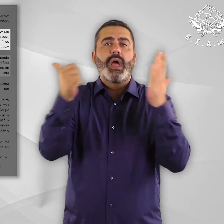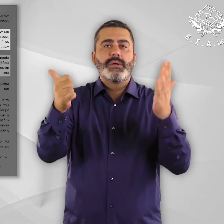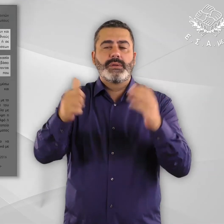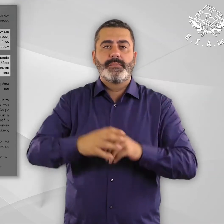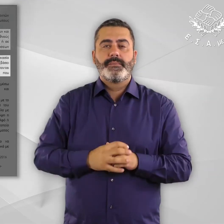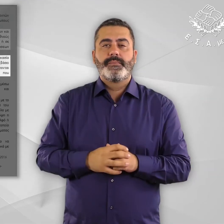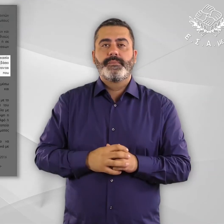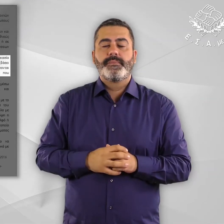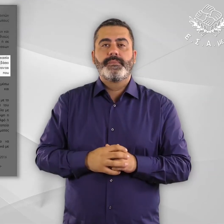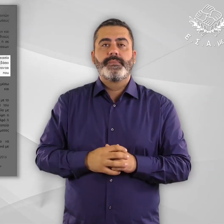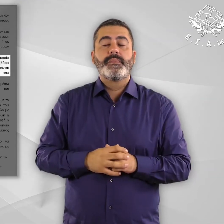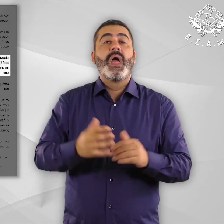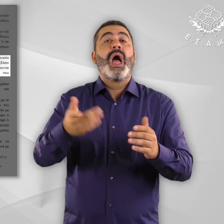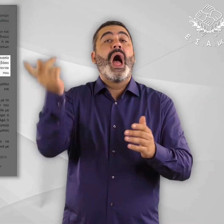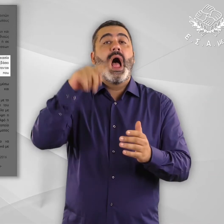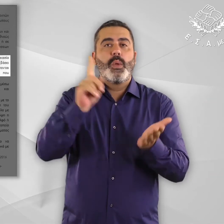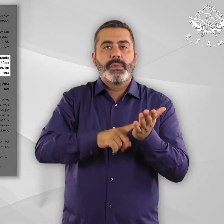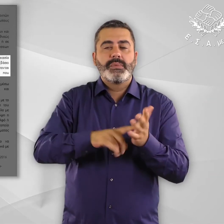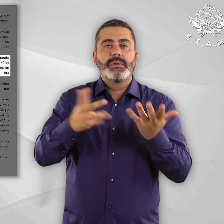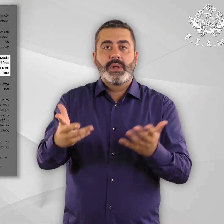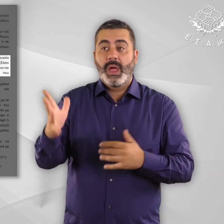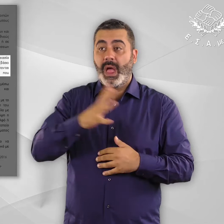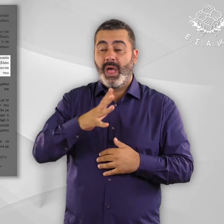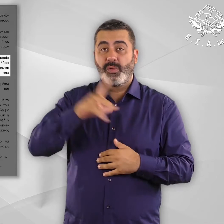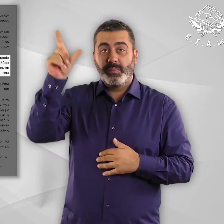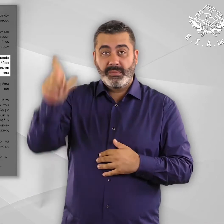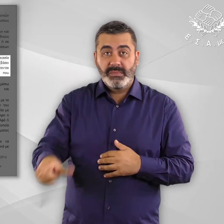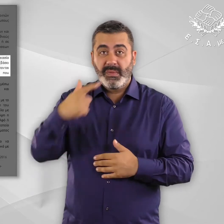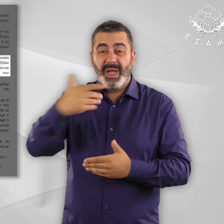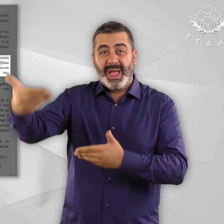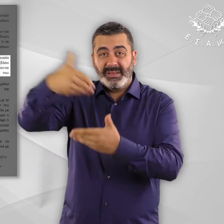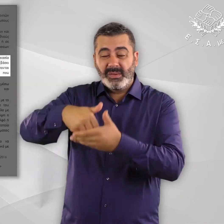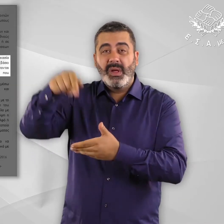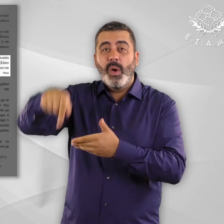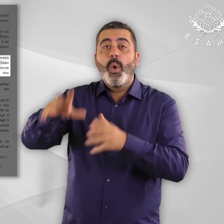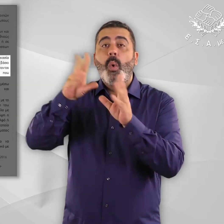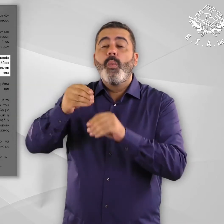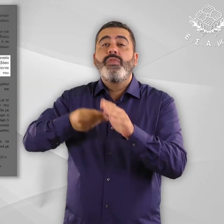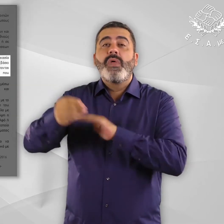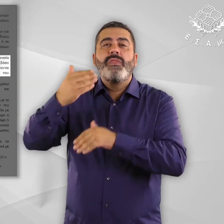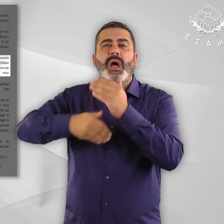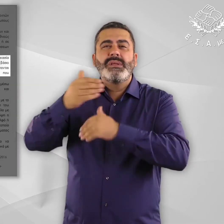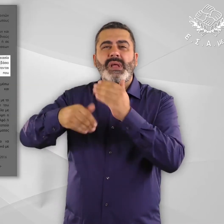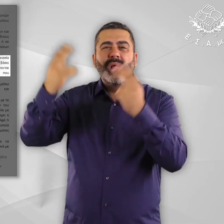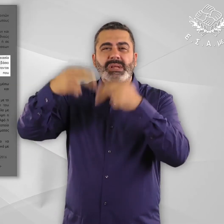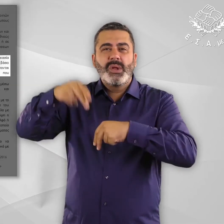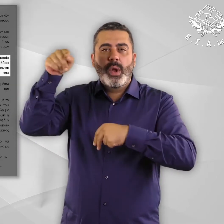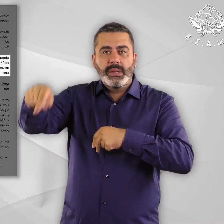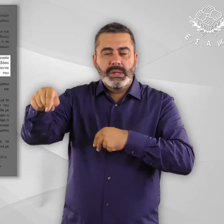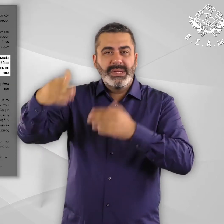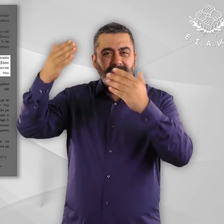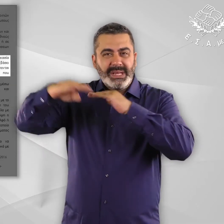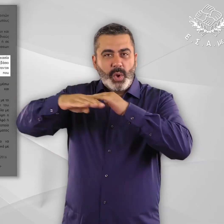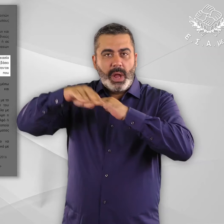Κουκίδα Οι ευάλωτοι ετούντες εξερούνται από την ταχεία διαδικασία στα σύνορα η οποία εφαρμόζεται στα κίτ των